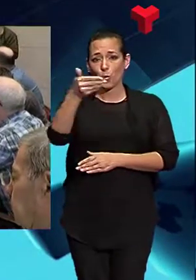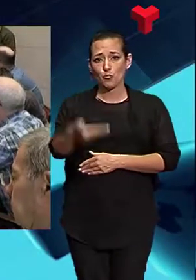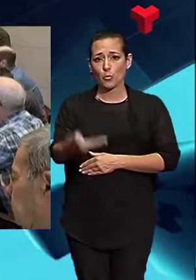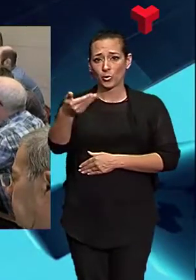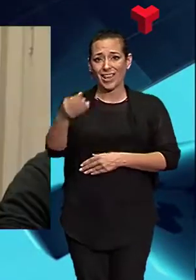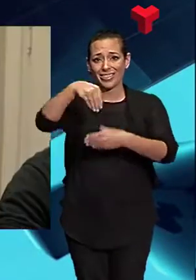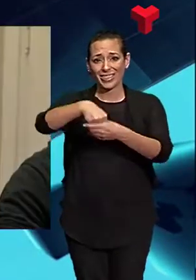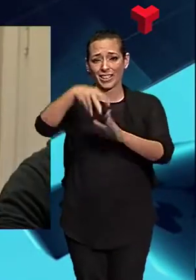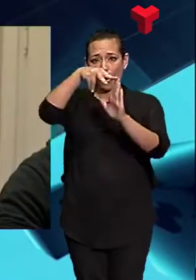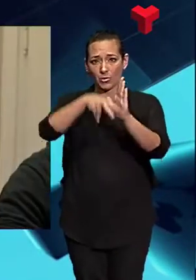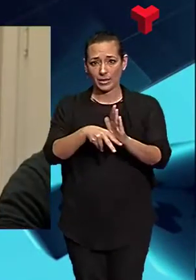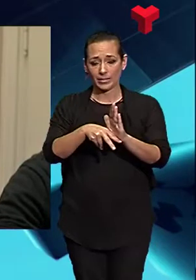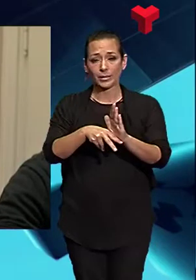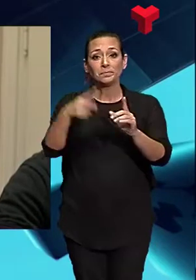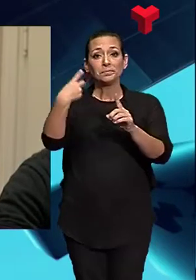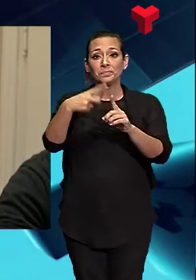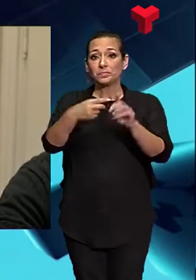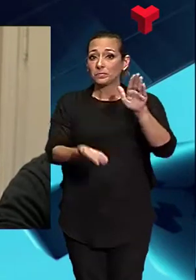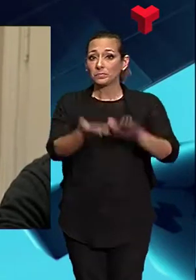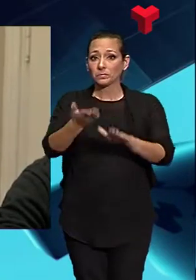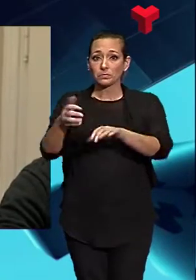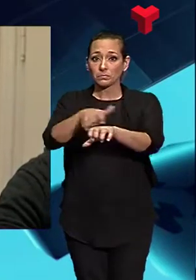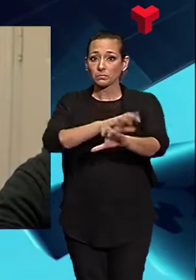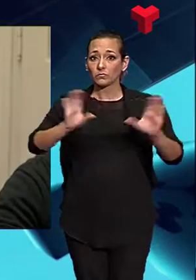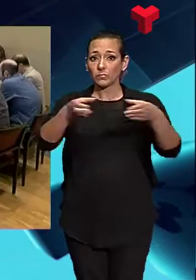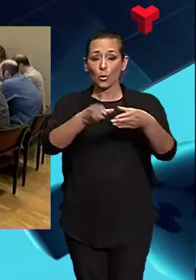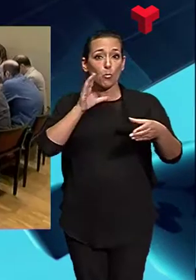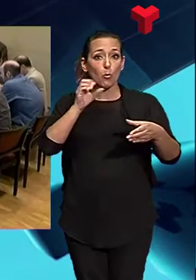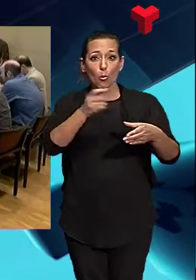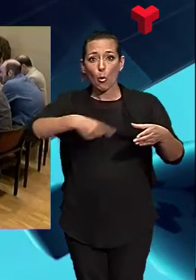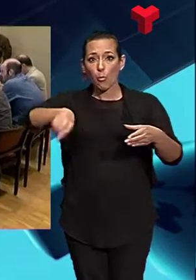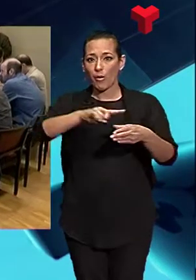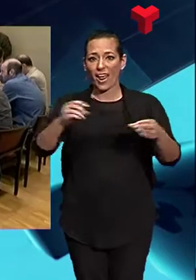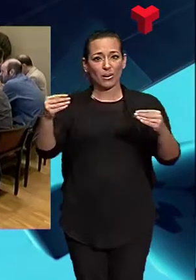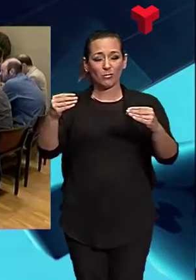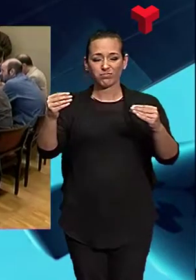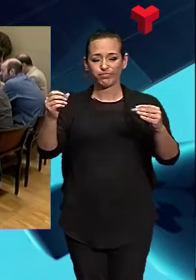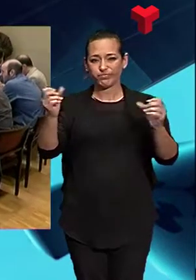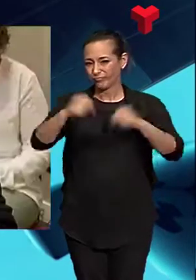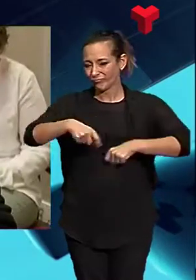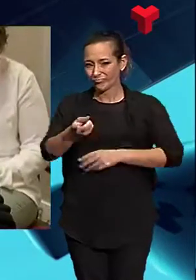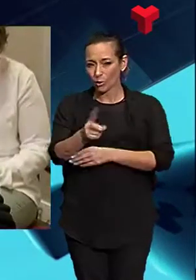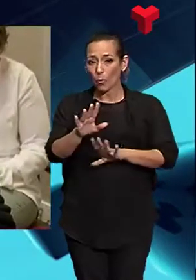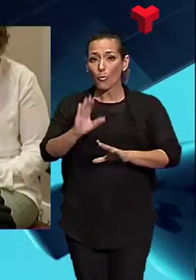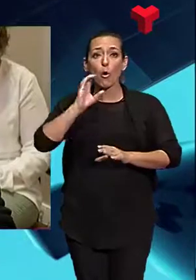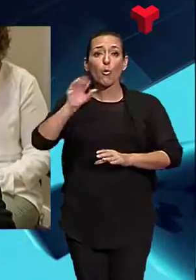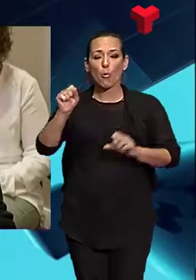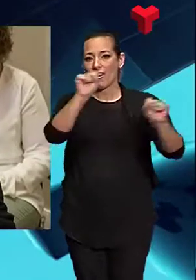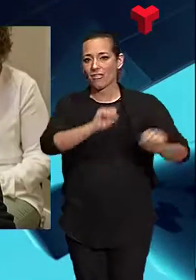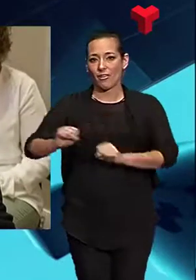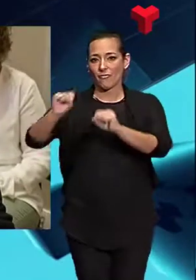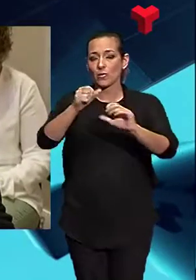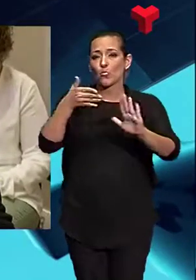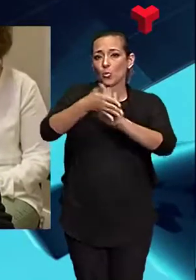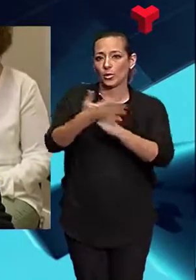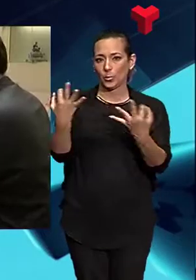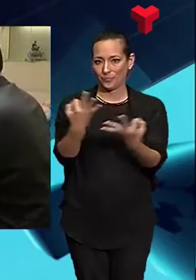ordenances, un increment que la majoria de partits no comparteix, però que el govern ha defensat, no només per la necessitat de destinar